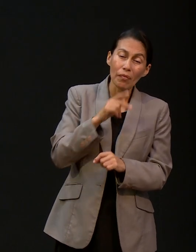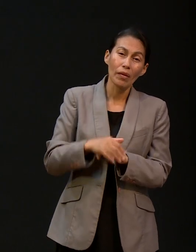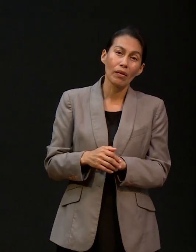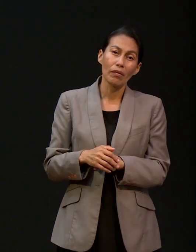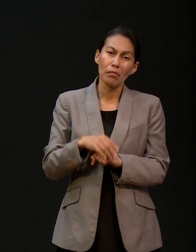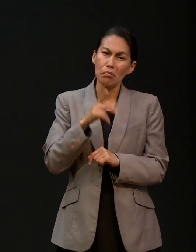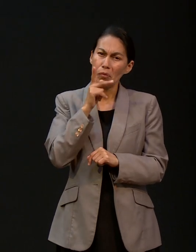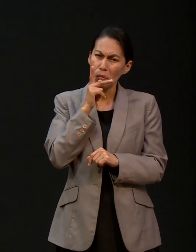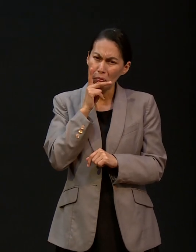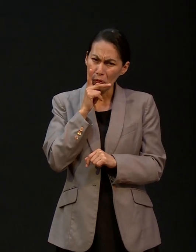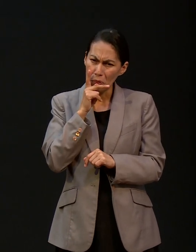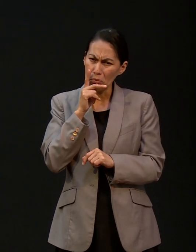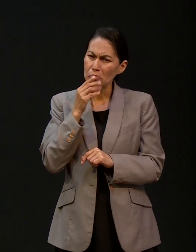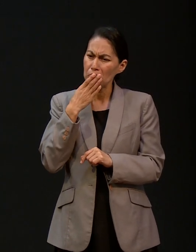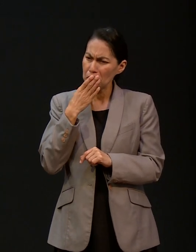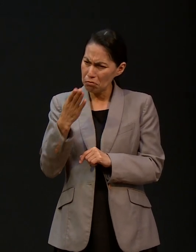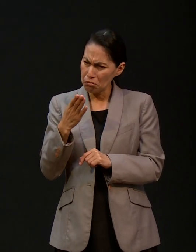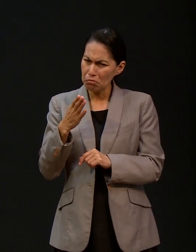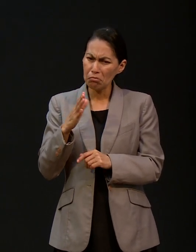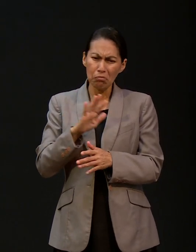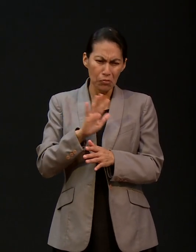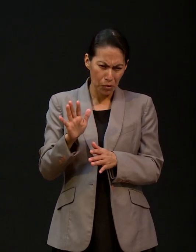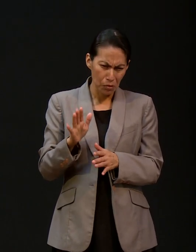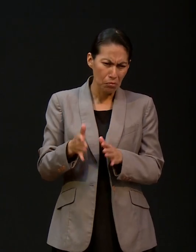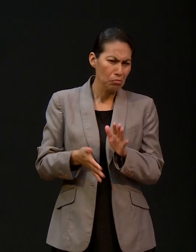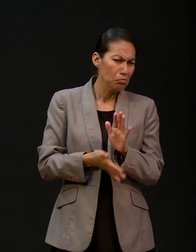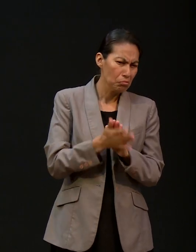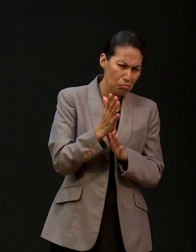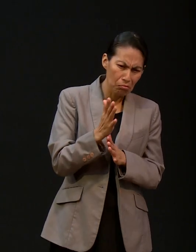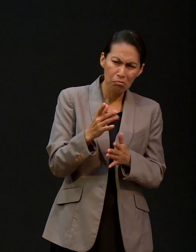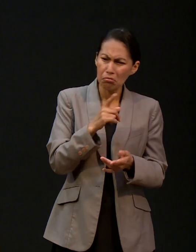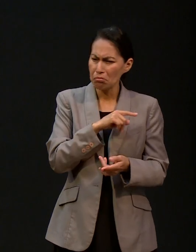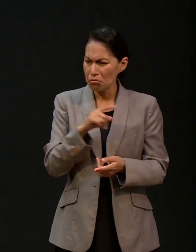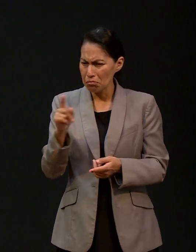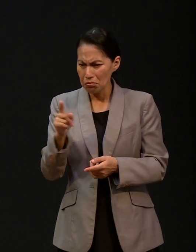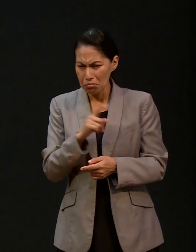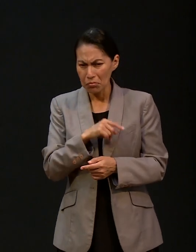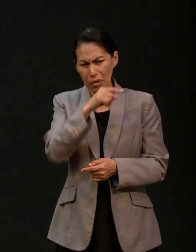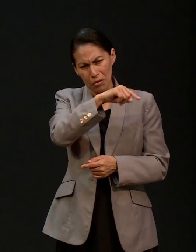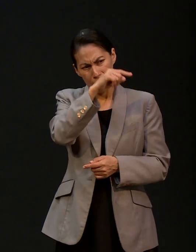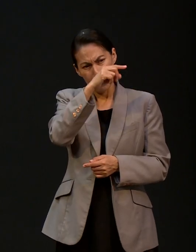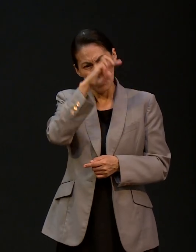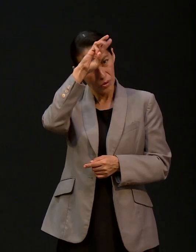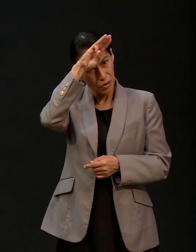Papito se recuperó, empezó a salir, ya venía aquí a Montemorelos